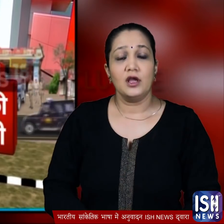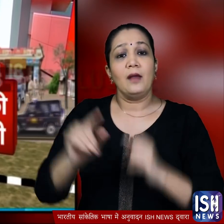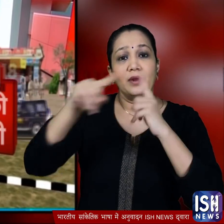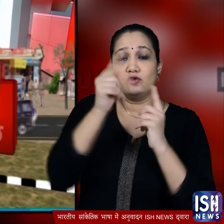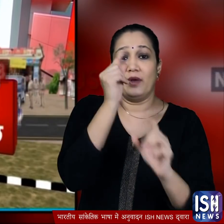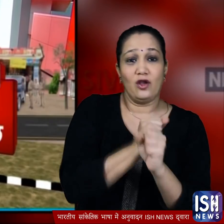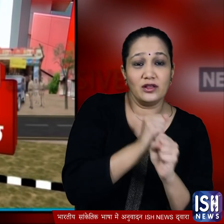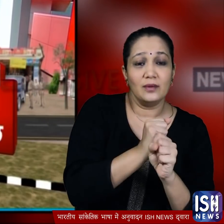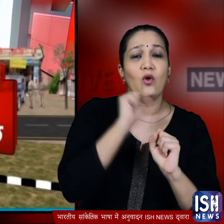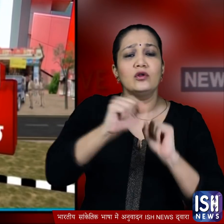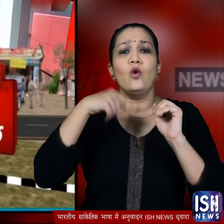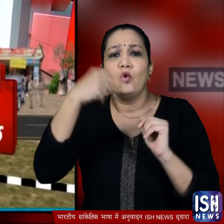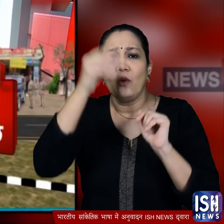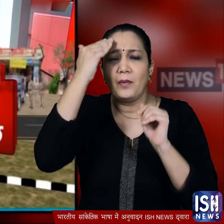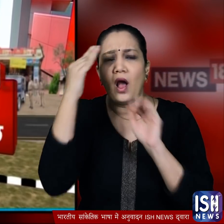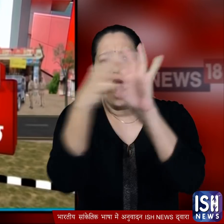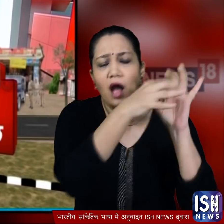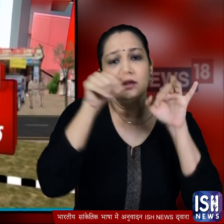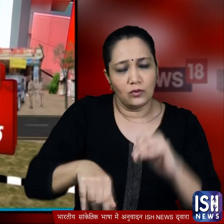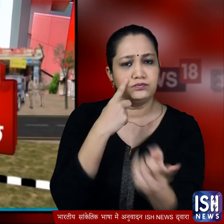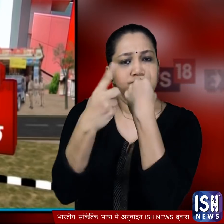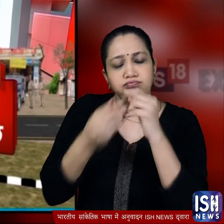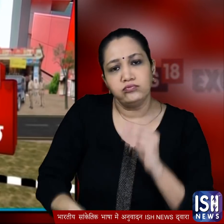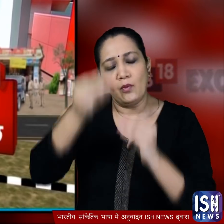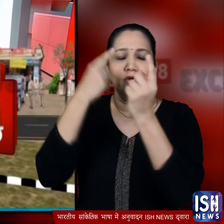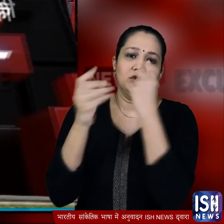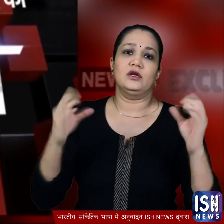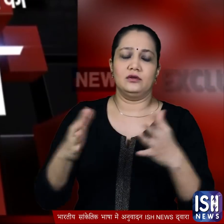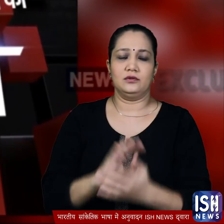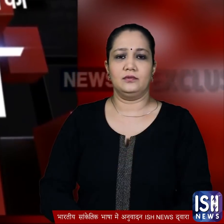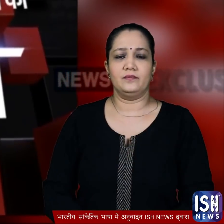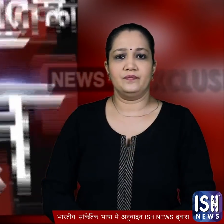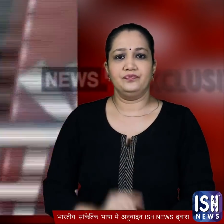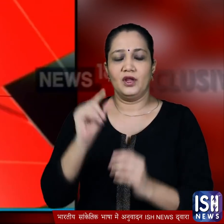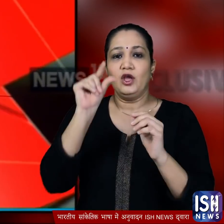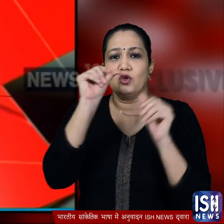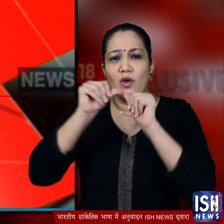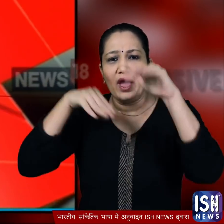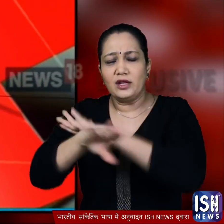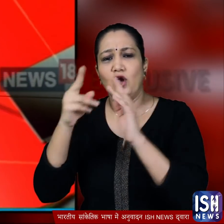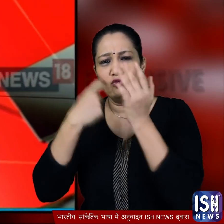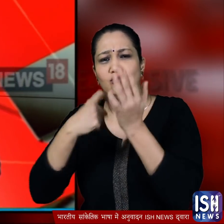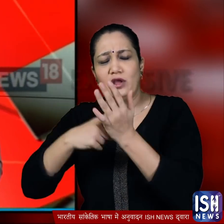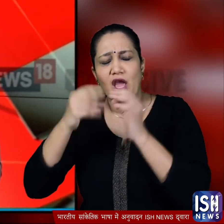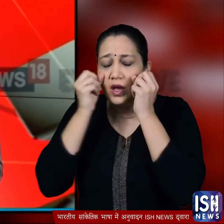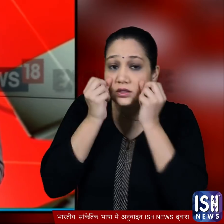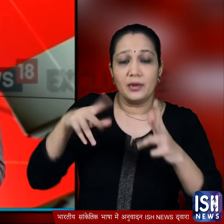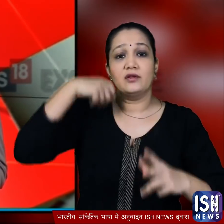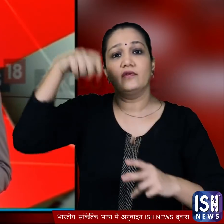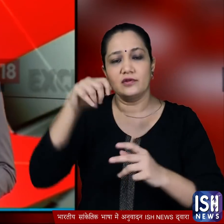आरोपी उमर गौत्थम की जान पैचान वाले लोगों से भी पूश्ताच तेज कर दी गे उत्तराखंड के रुड़की से चौकाने वाली तस्वीरे सामने आई